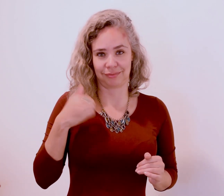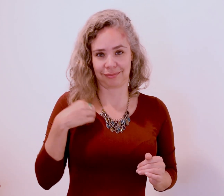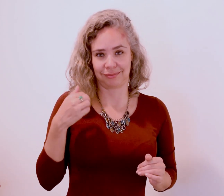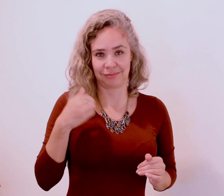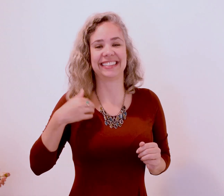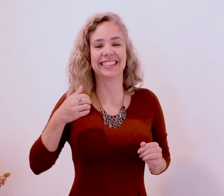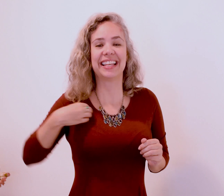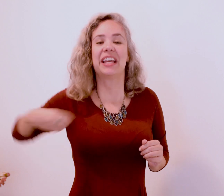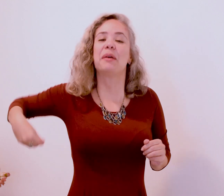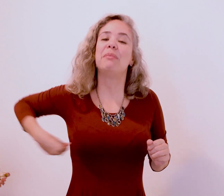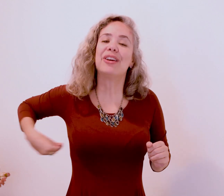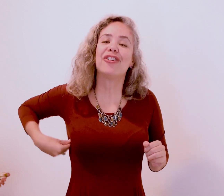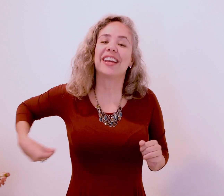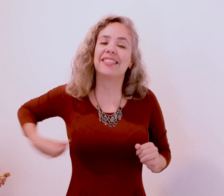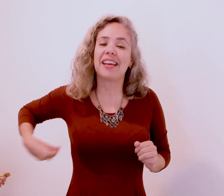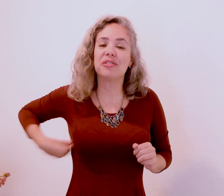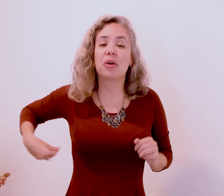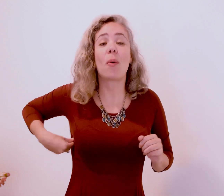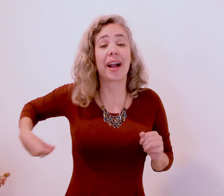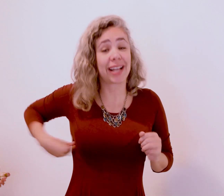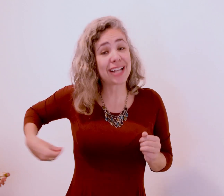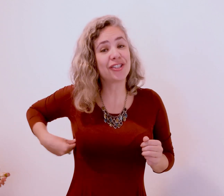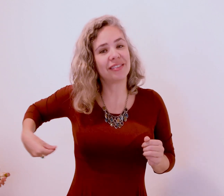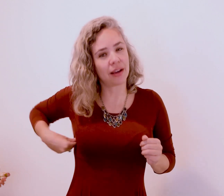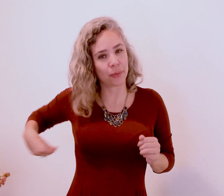Me conectando com a gratidão